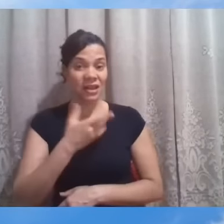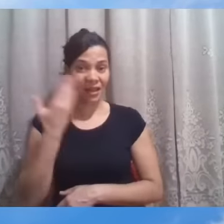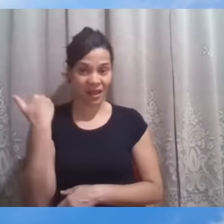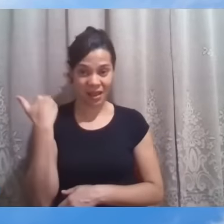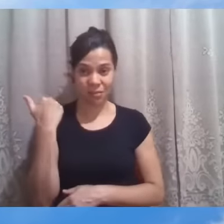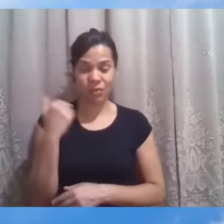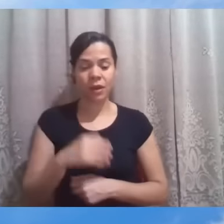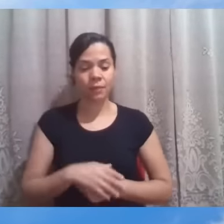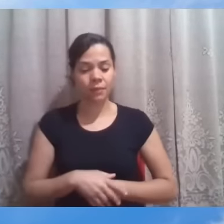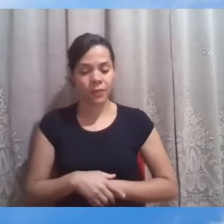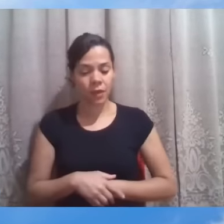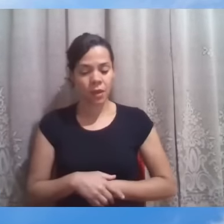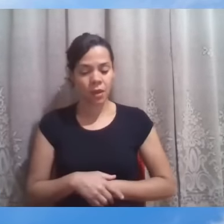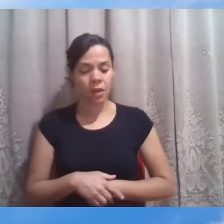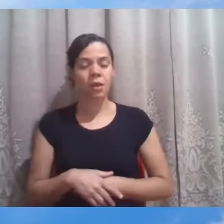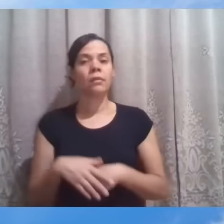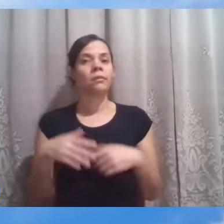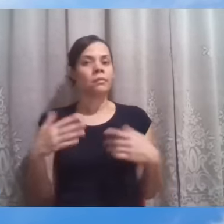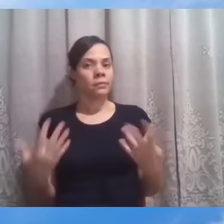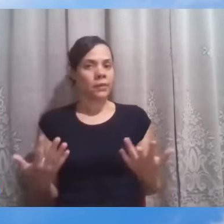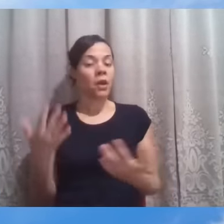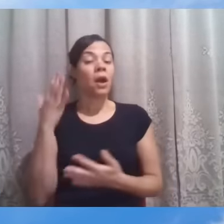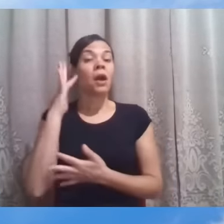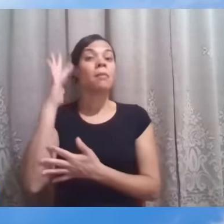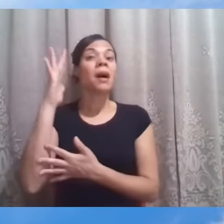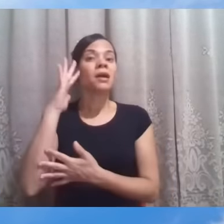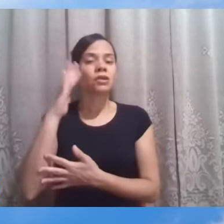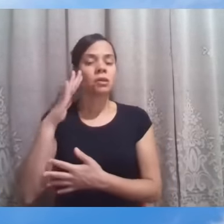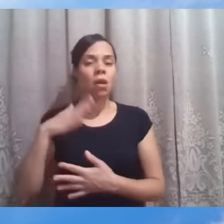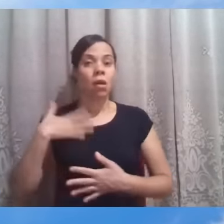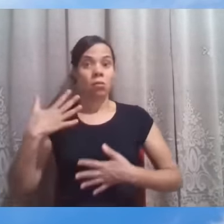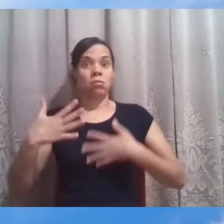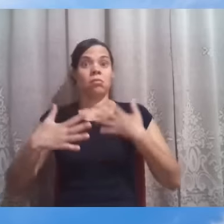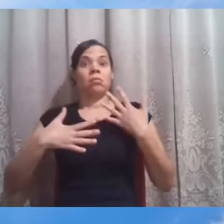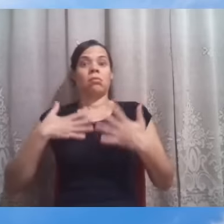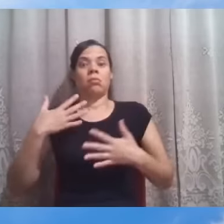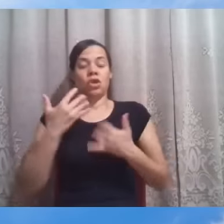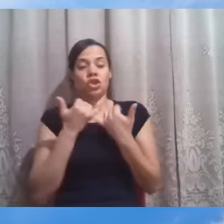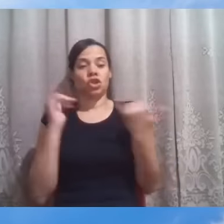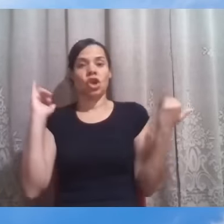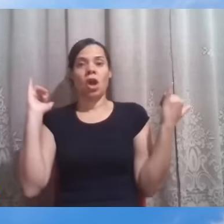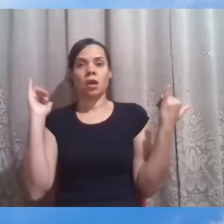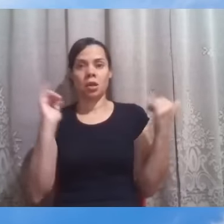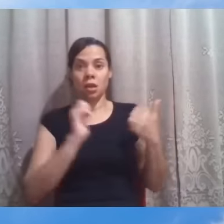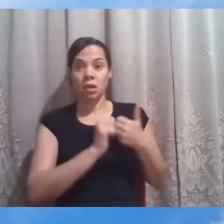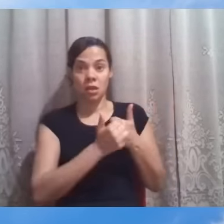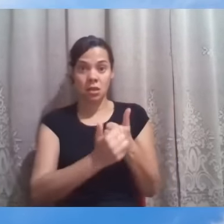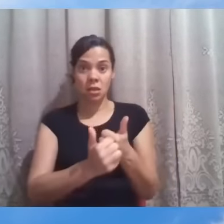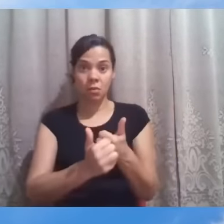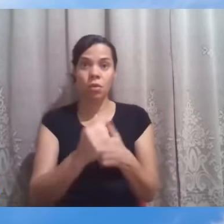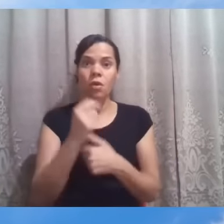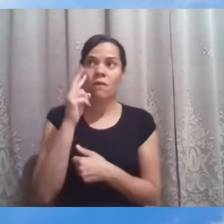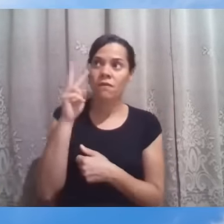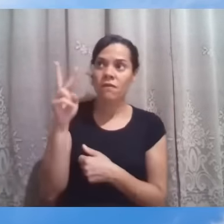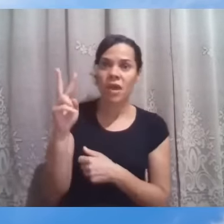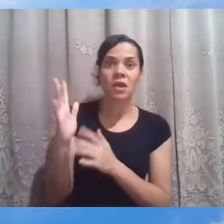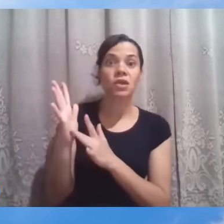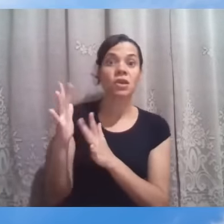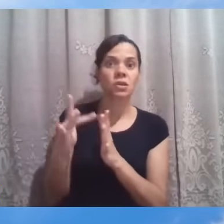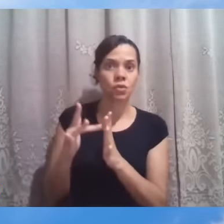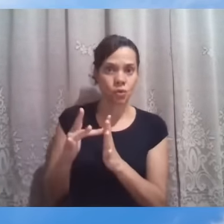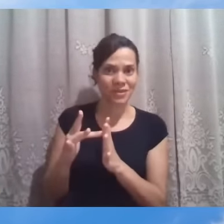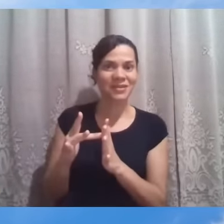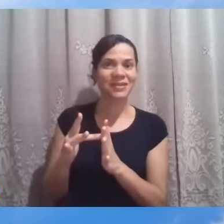Então, imagina o espanto e o choque dos discípulos ao verem da boca de Jesus a